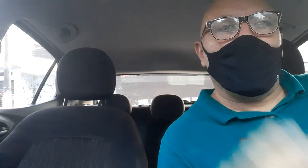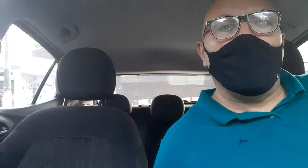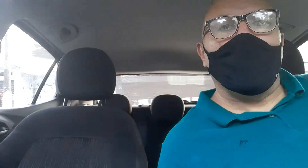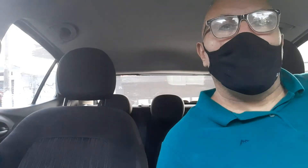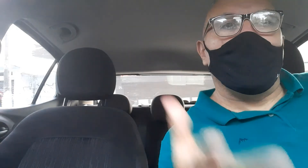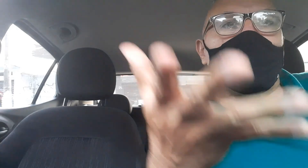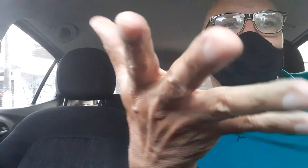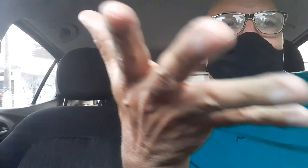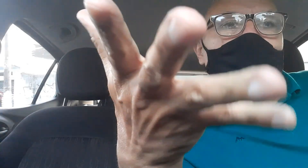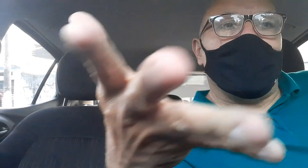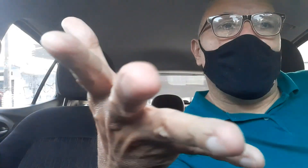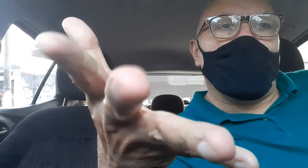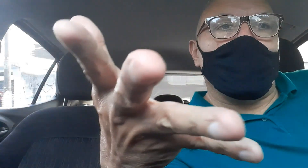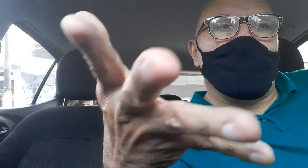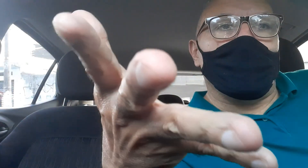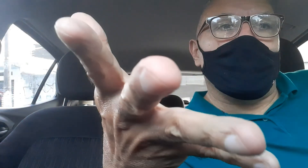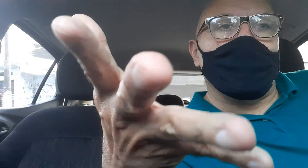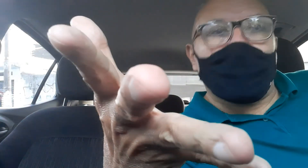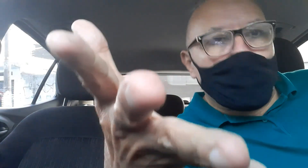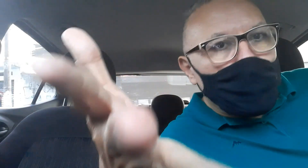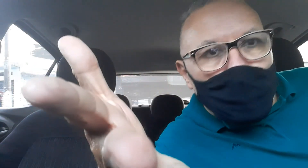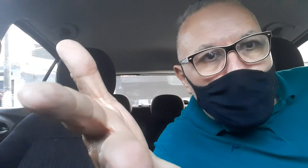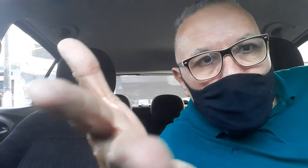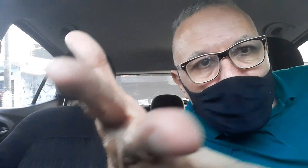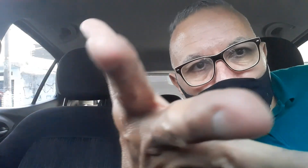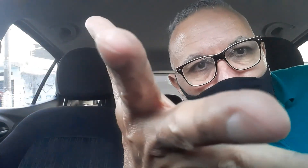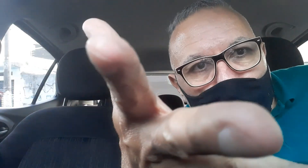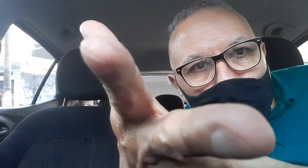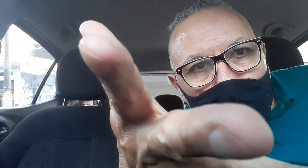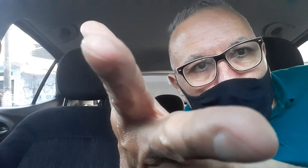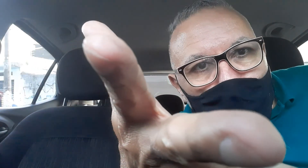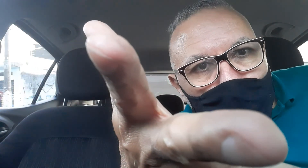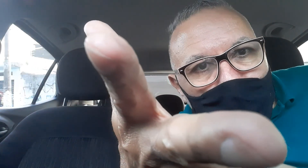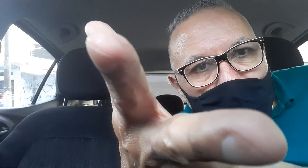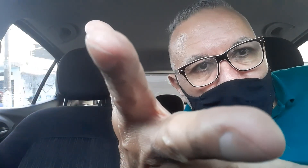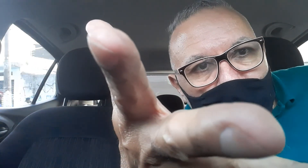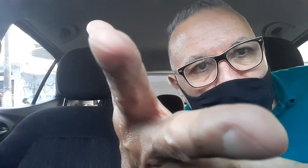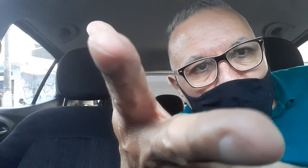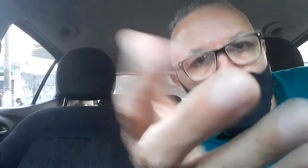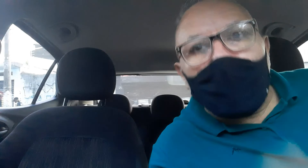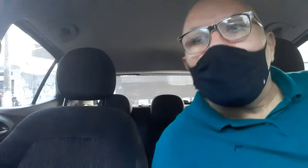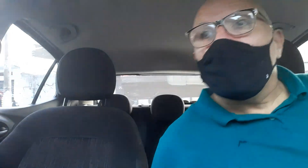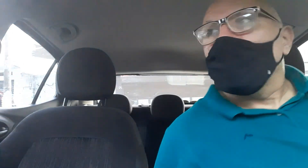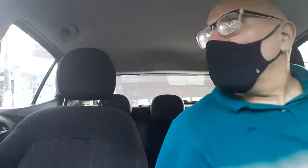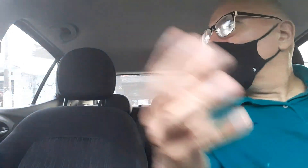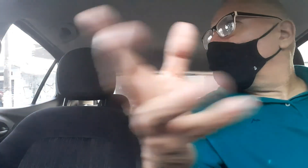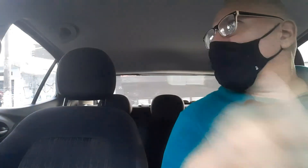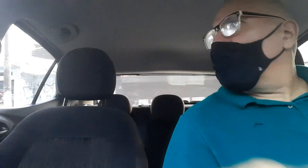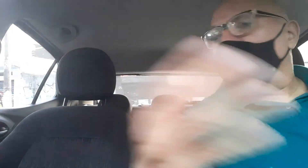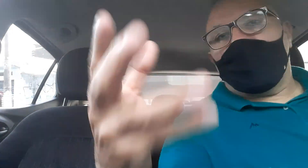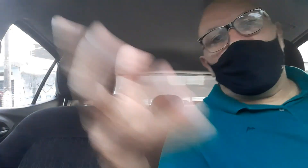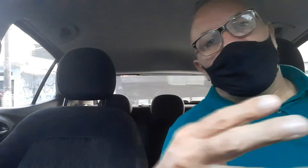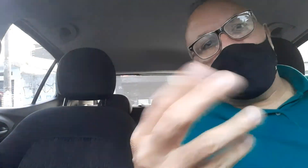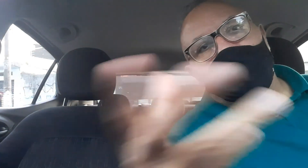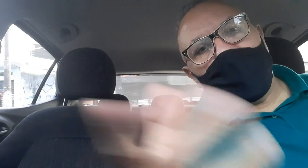buscando somente aquilo que é correto, Jogando de lado aquilo que é indiscreto, indigesto,